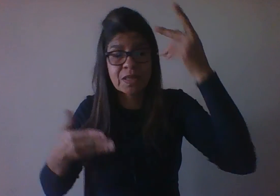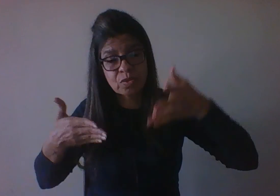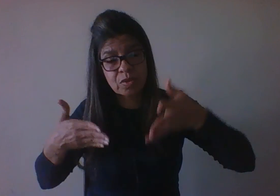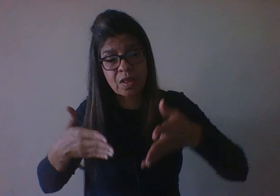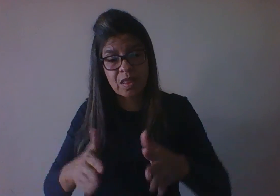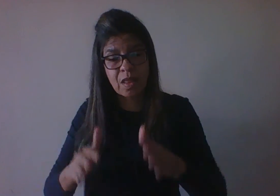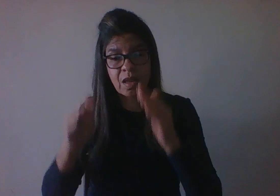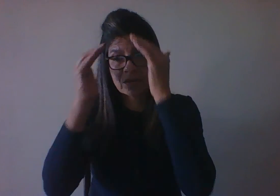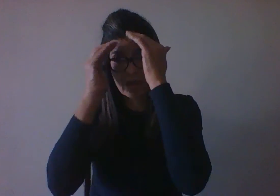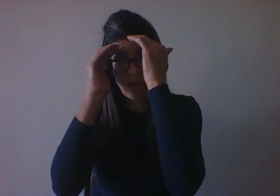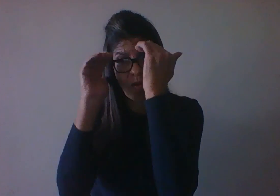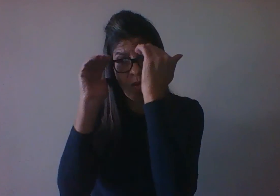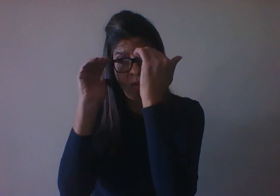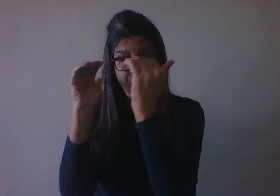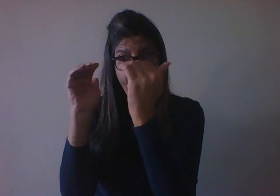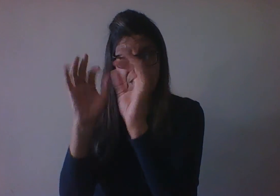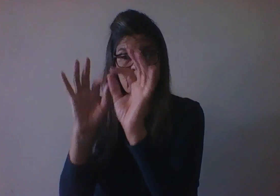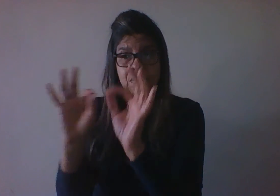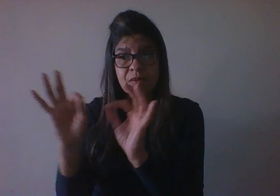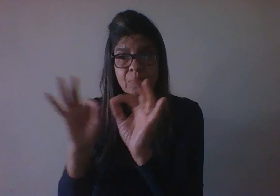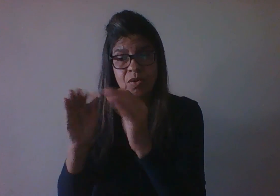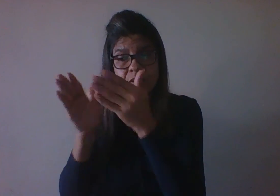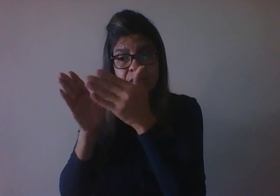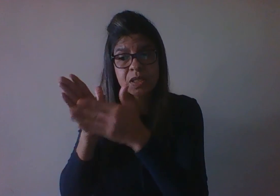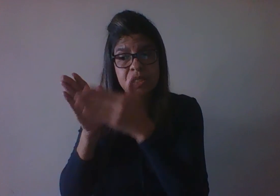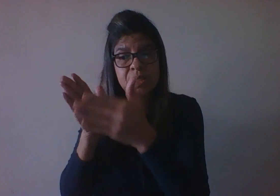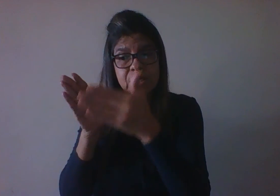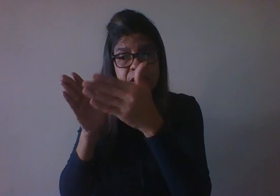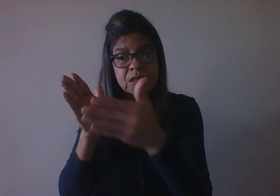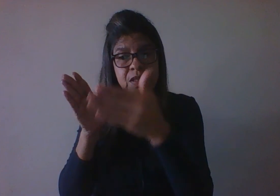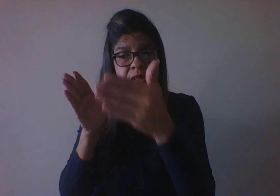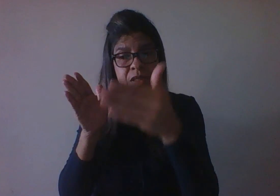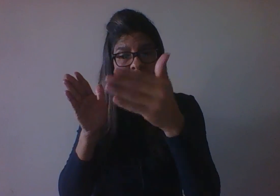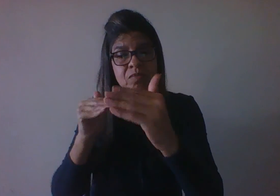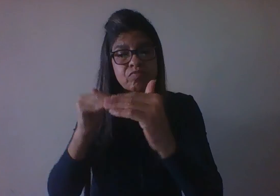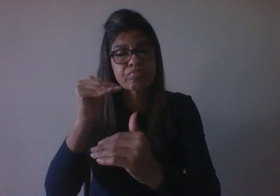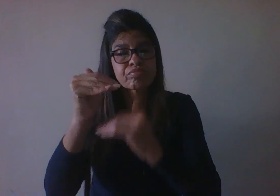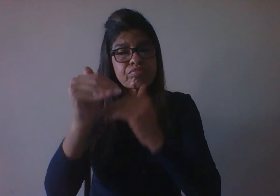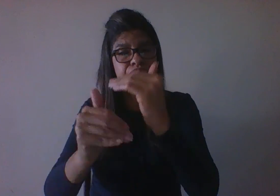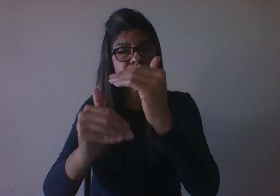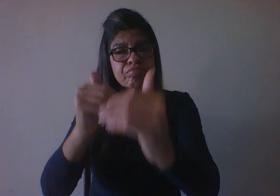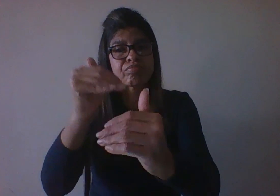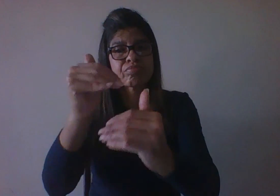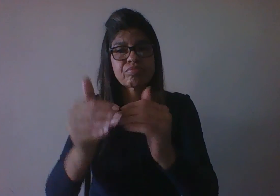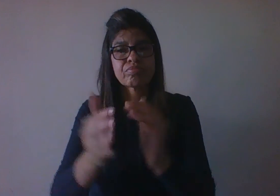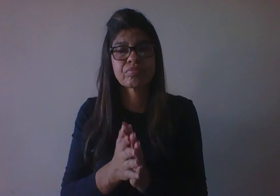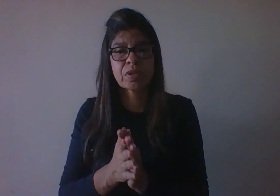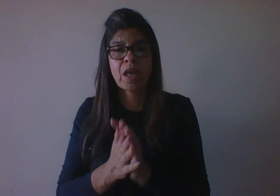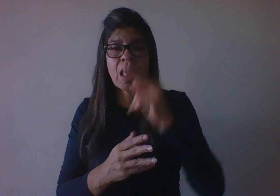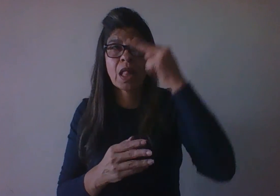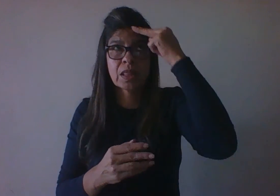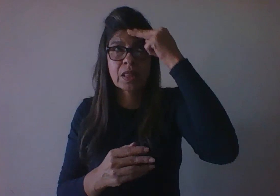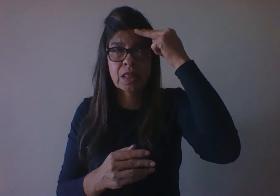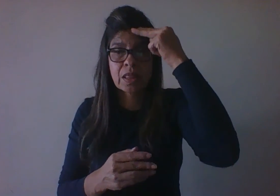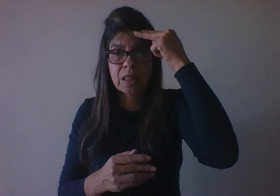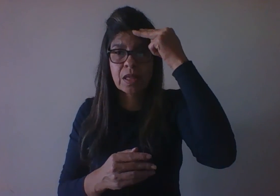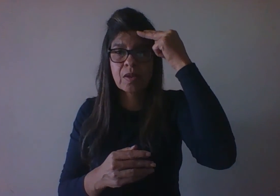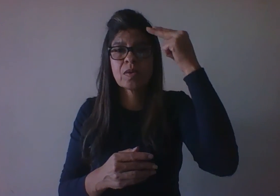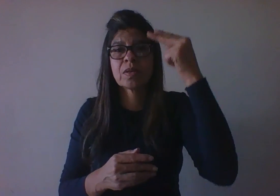menos uma mesma ordem sequencial de desenvolvimento. A teoria de PAG então se divide em quatro estágios de